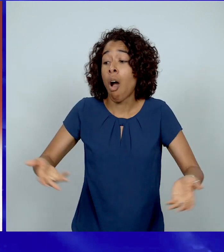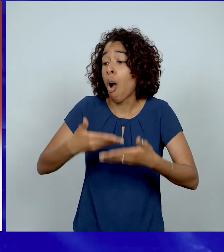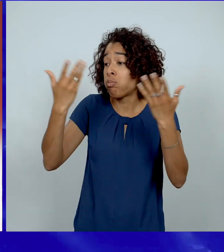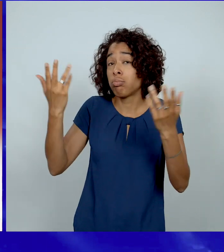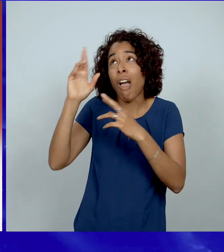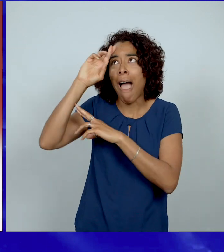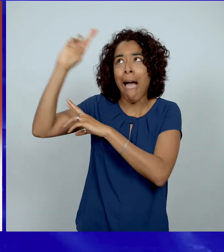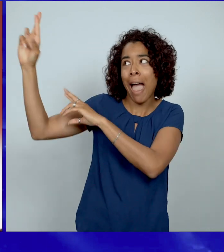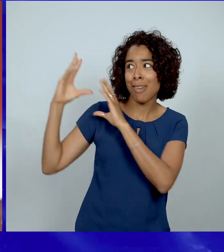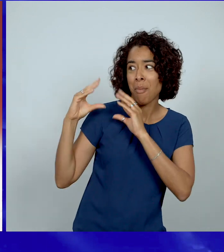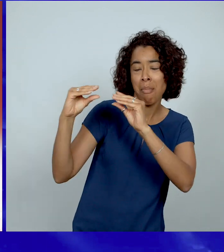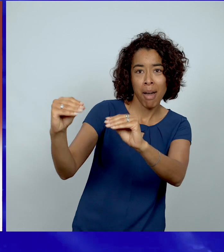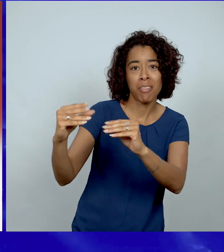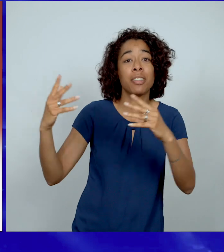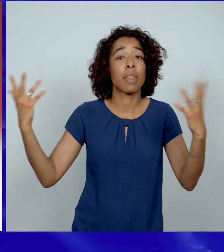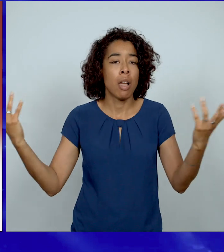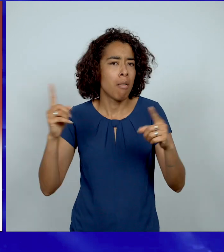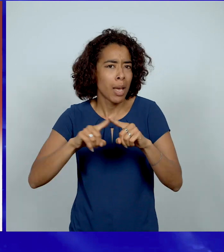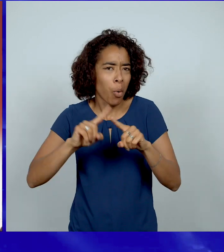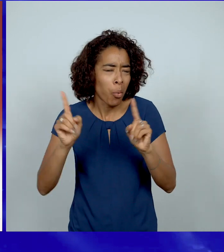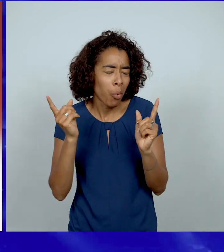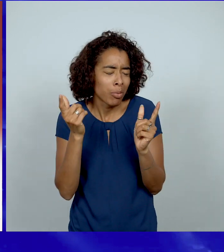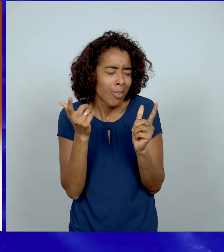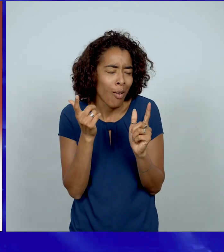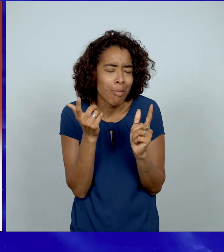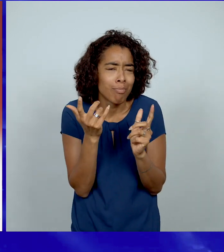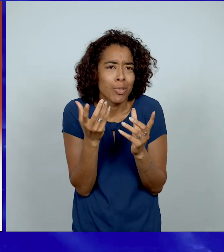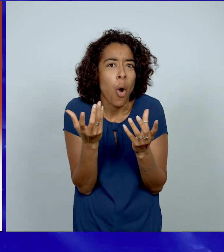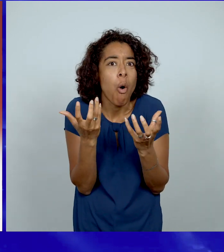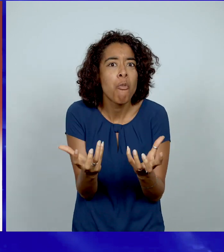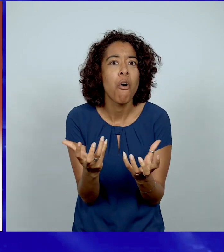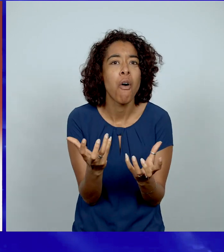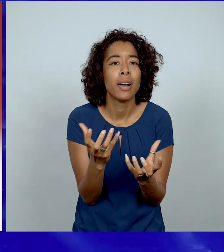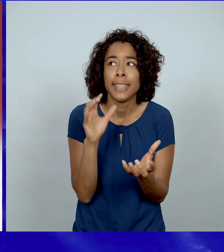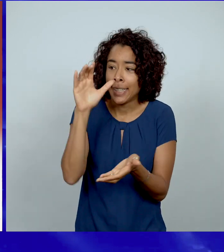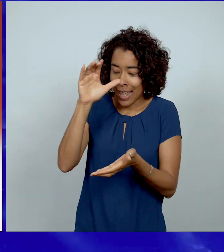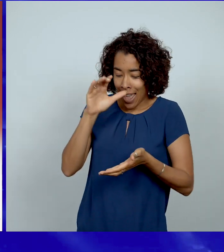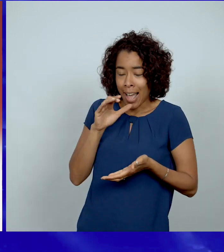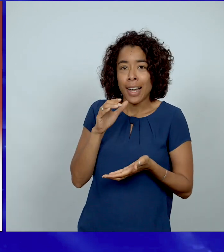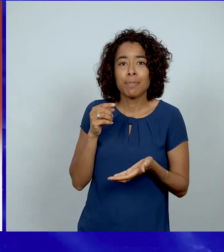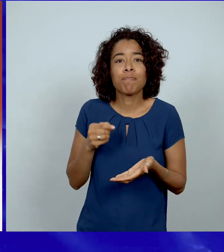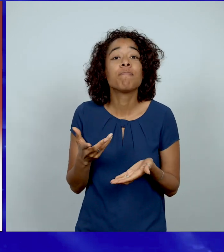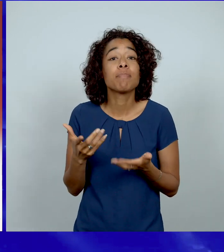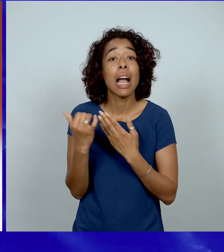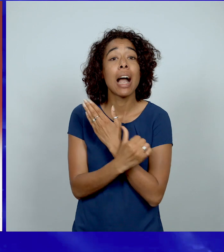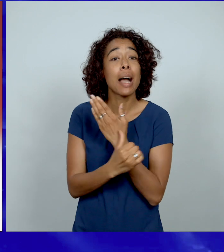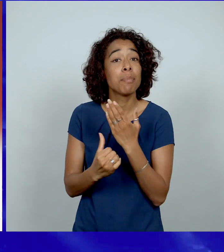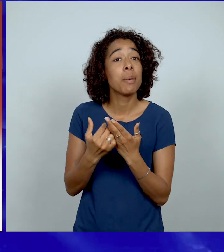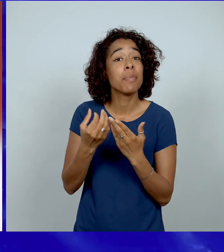'accomplissement et la réalisation d'un rêve. Il y beaucoup de choses que nous aimerions recevoir en cadeau. Et la Bible nous dit qu'un jour, Pierre et